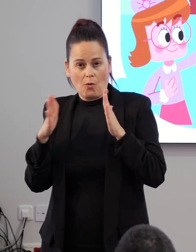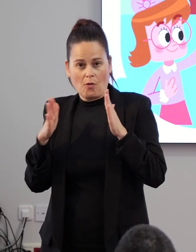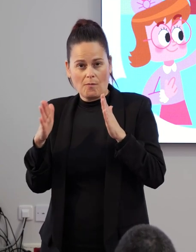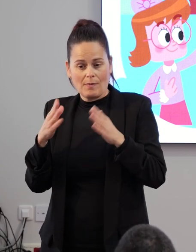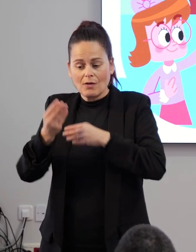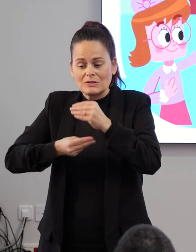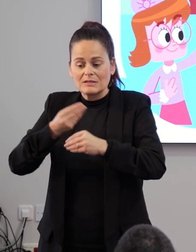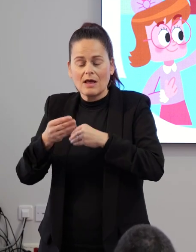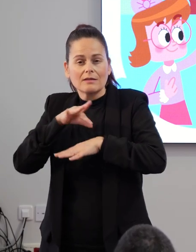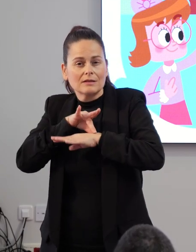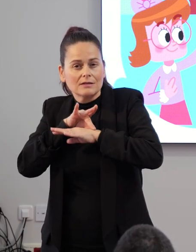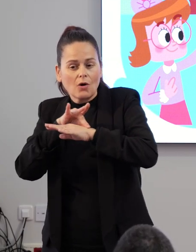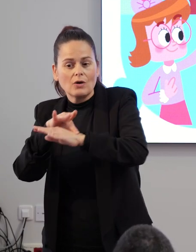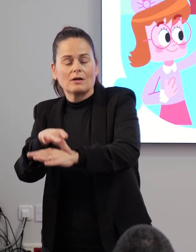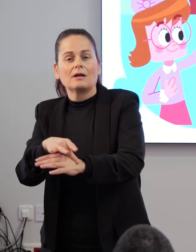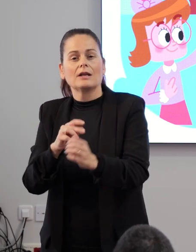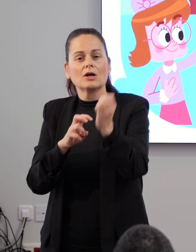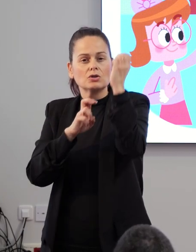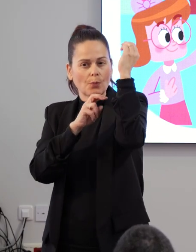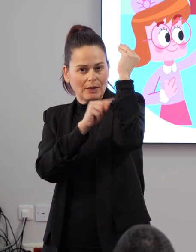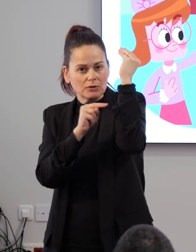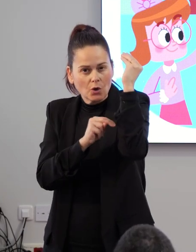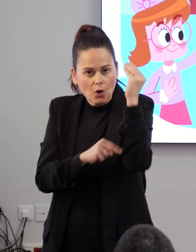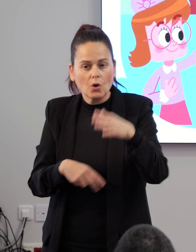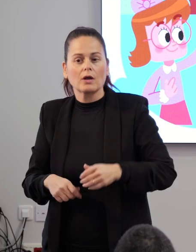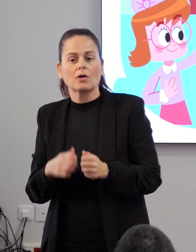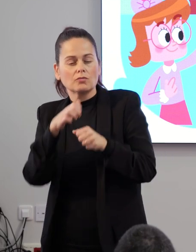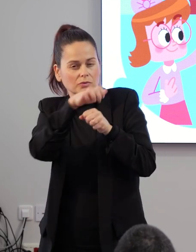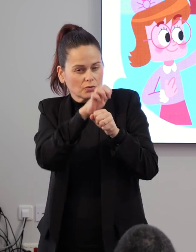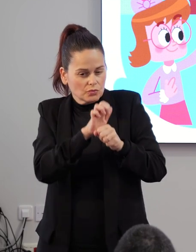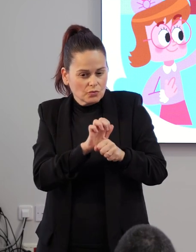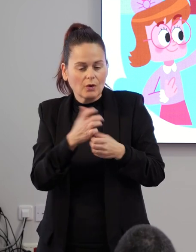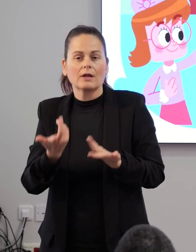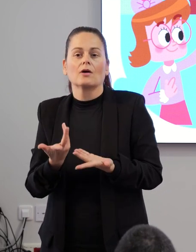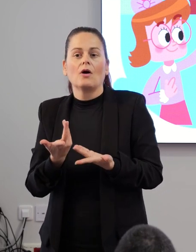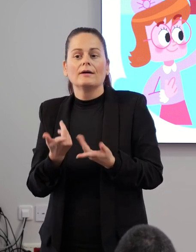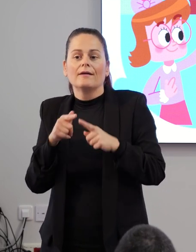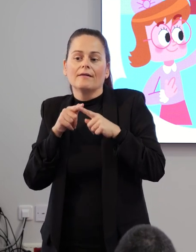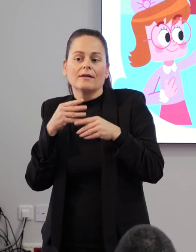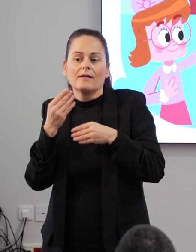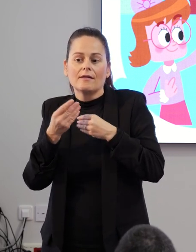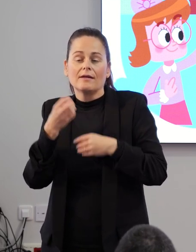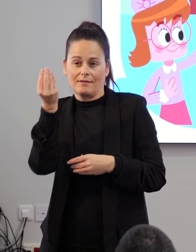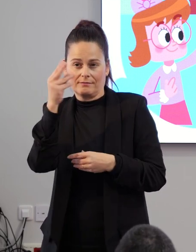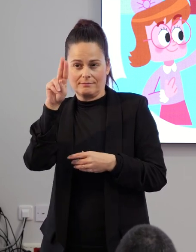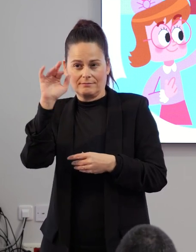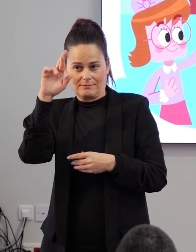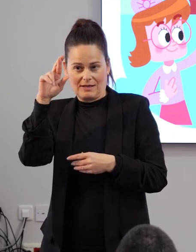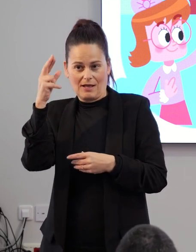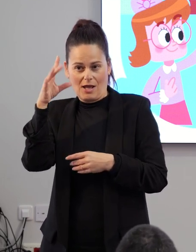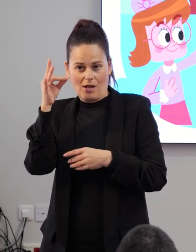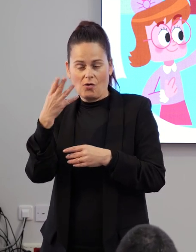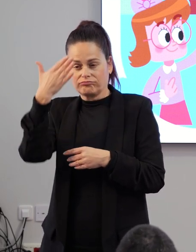itinerarios escultóricos, paleontológicos y van a ser dirigidos por Juan José Quirós y